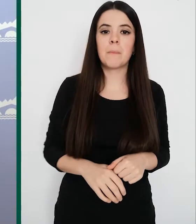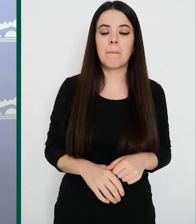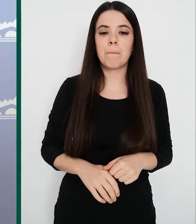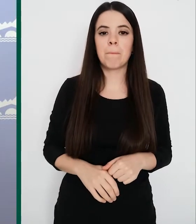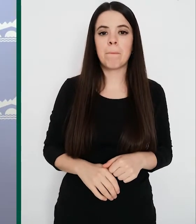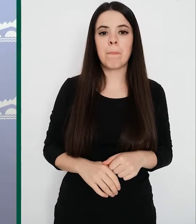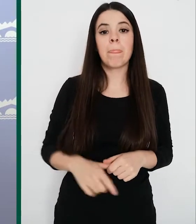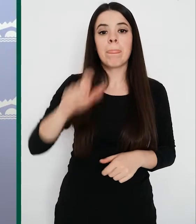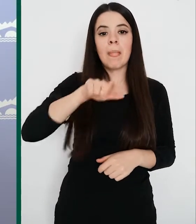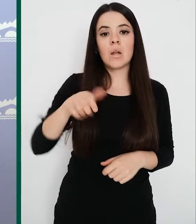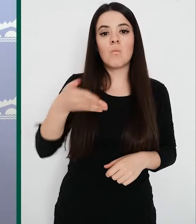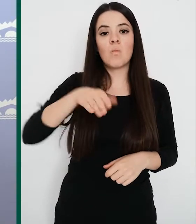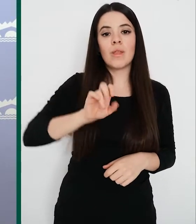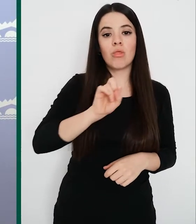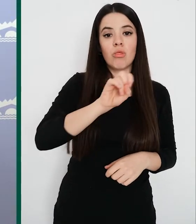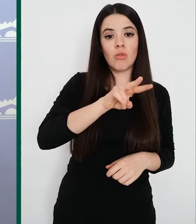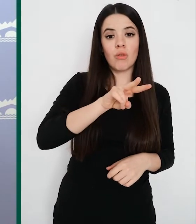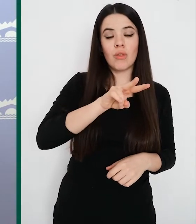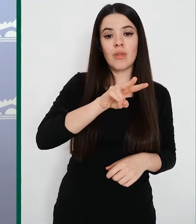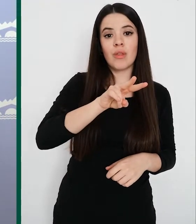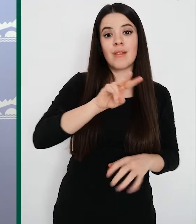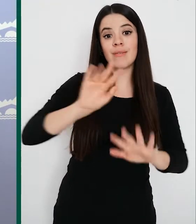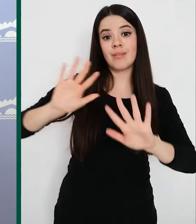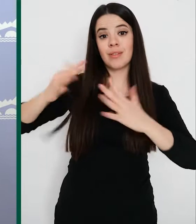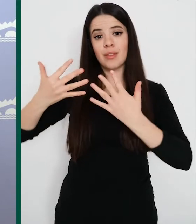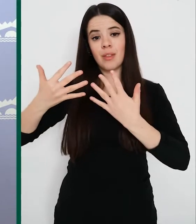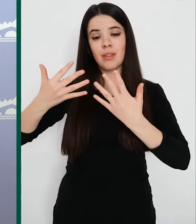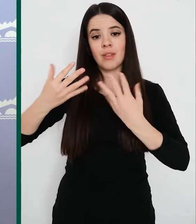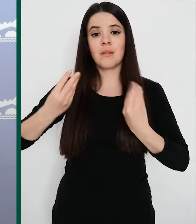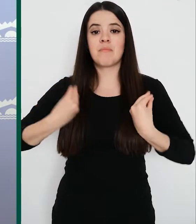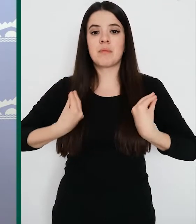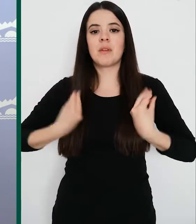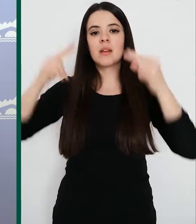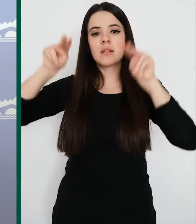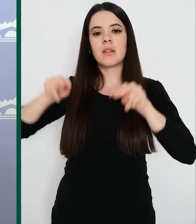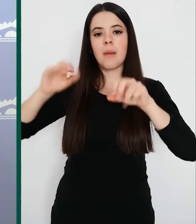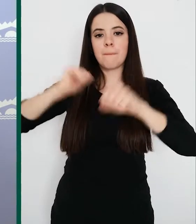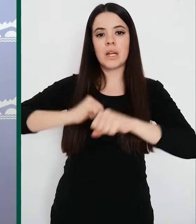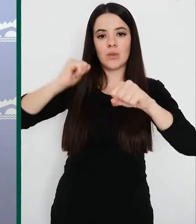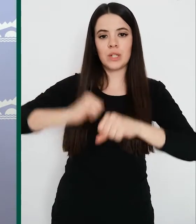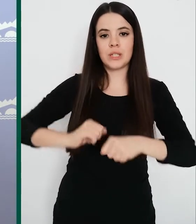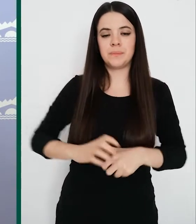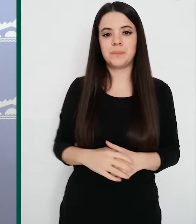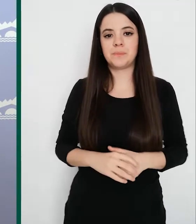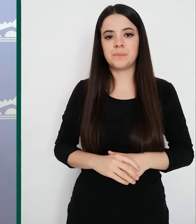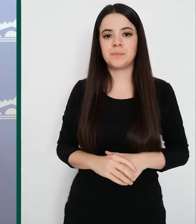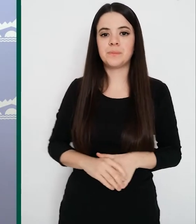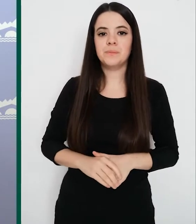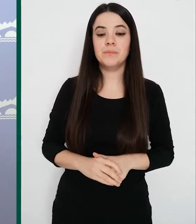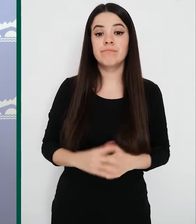esos 12 fallecimientos, 10 corresponden a residentes en centros de mayores. Tenemos, por tanto, y con estos